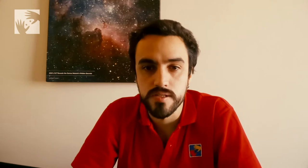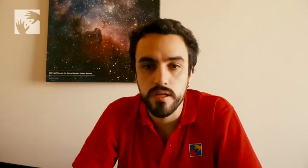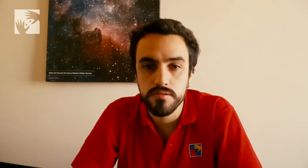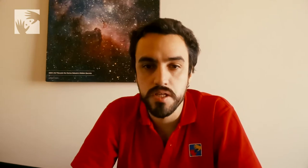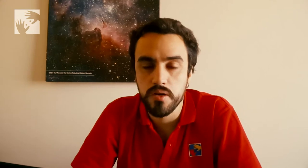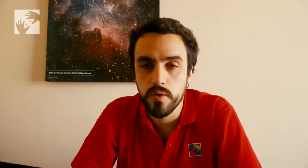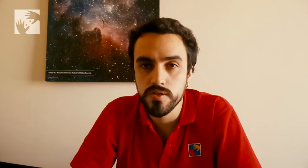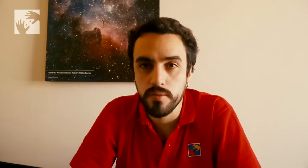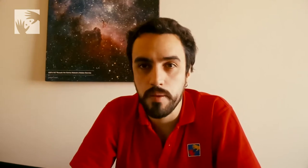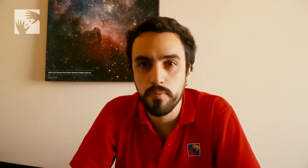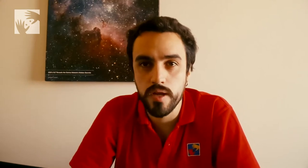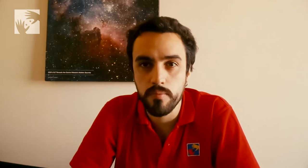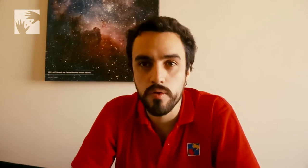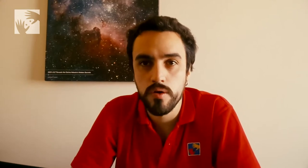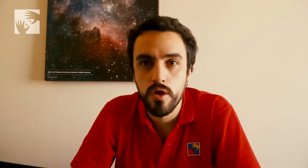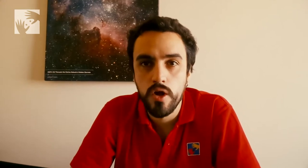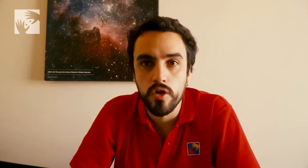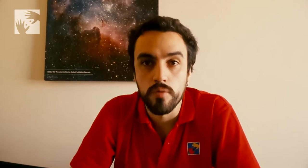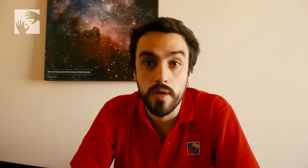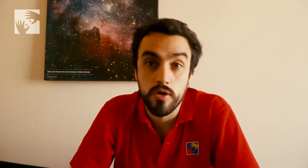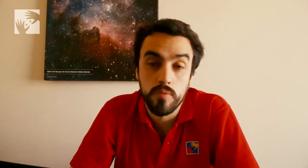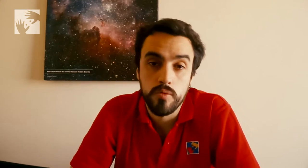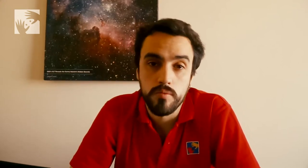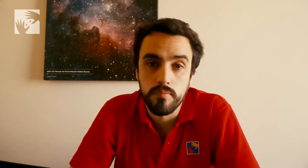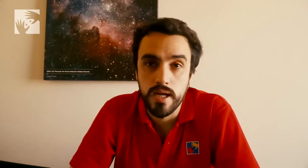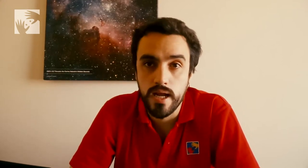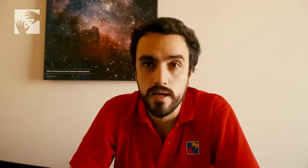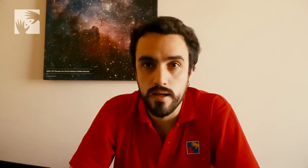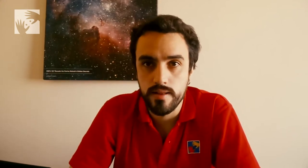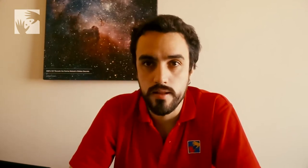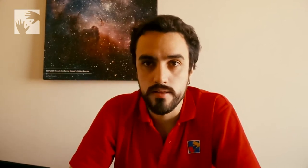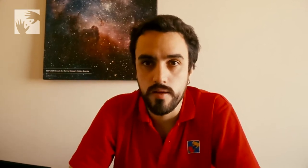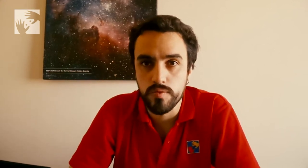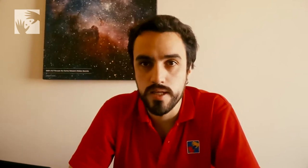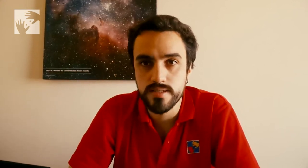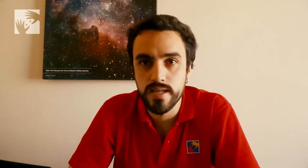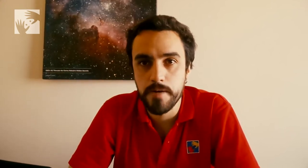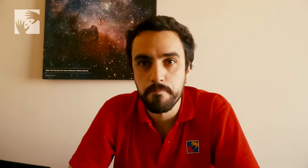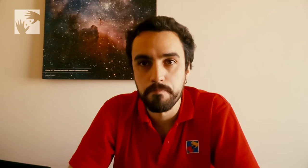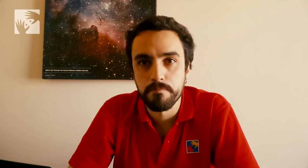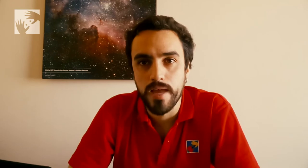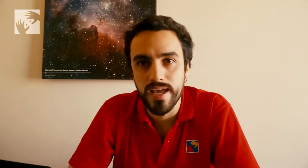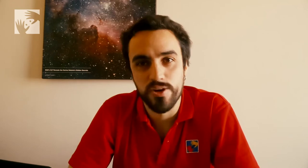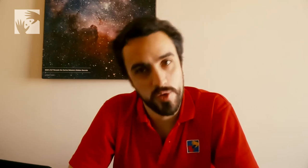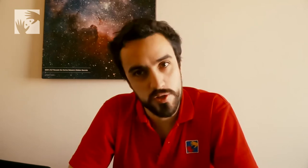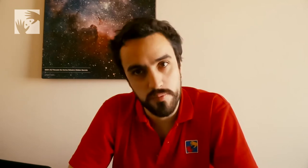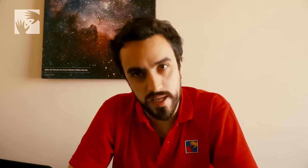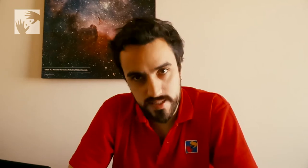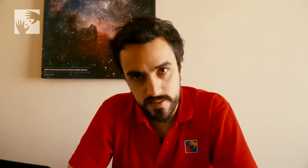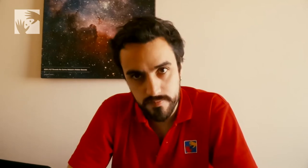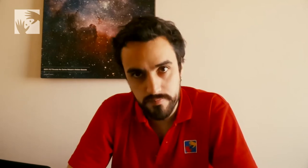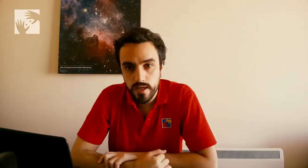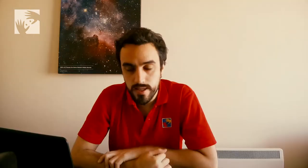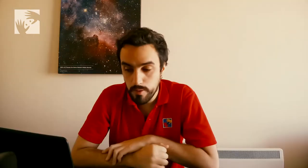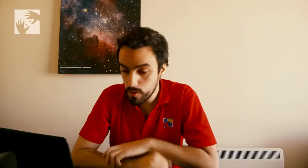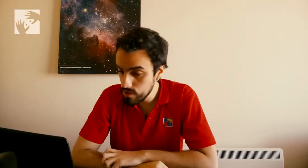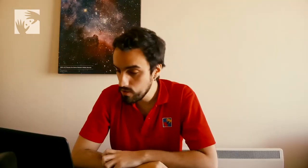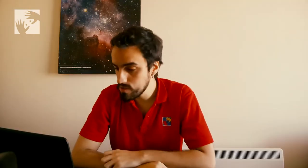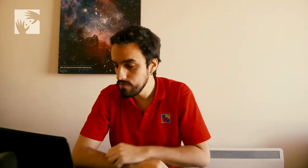El cuarzo también podríamos nombrarlo como un mineral de abundancia en nuestro país. Y a propósito de eso,